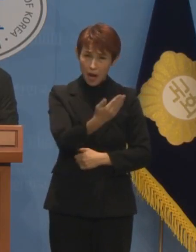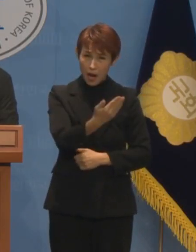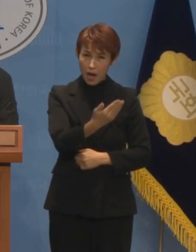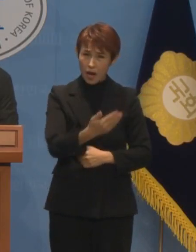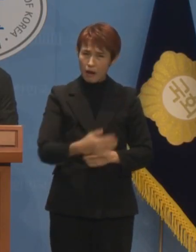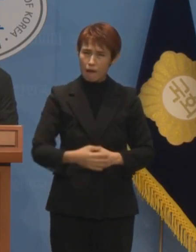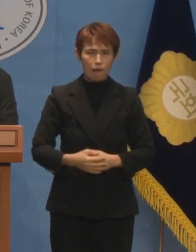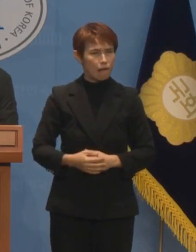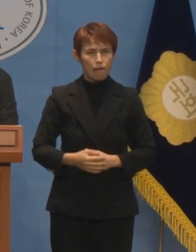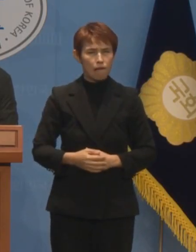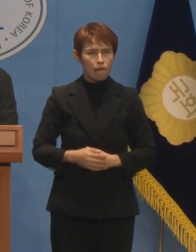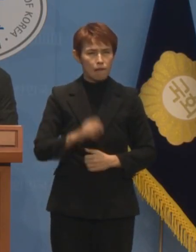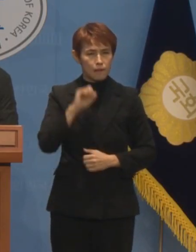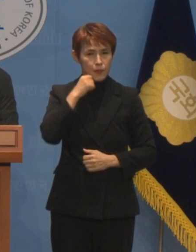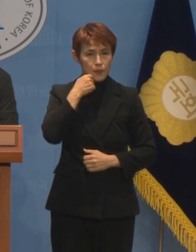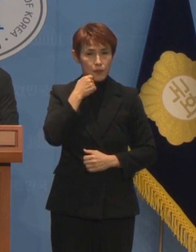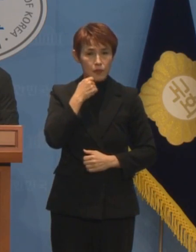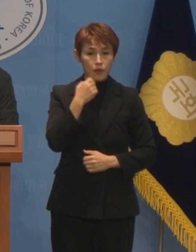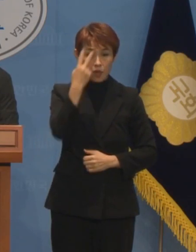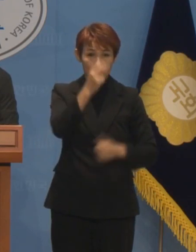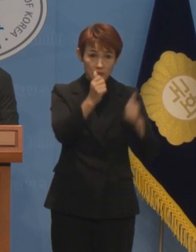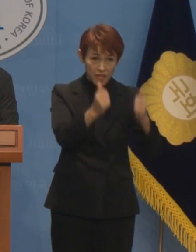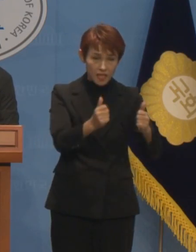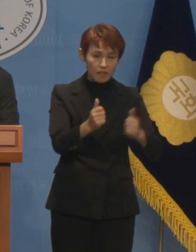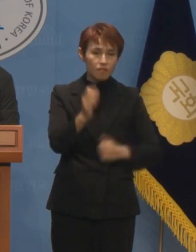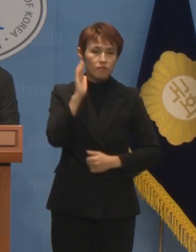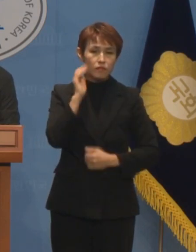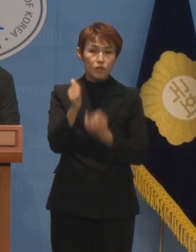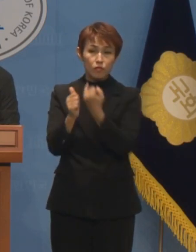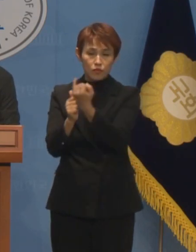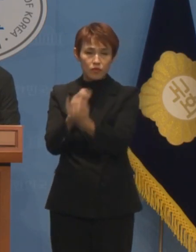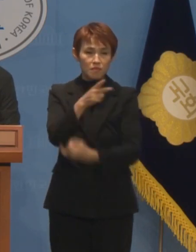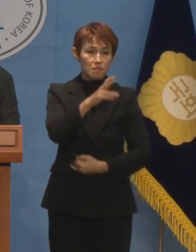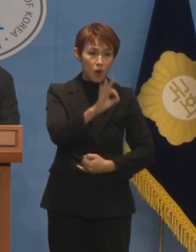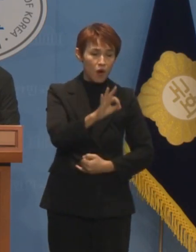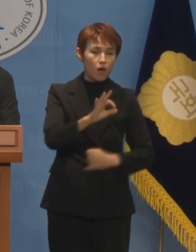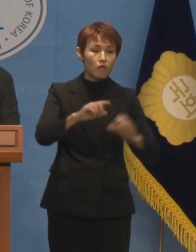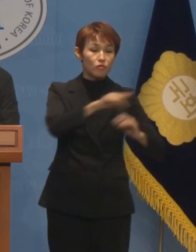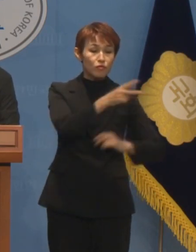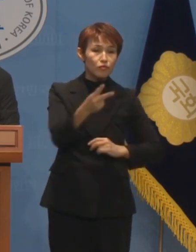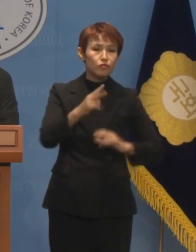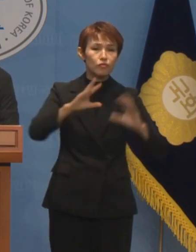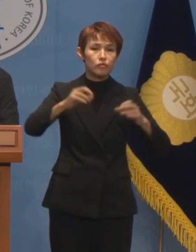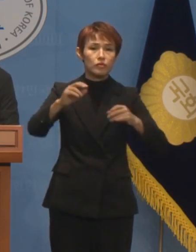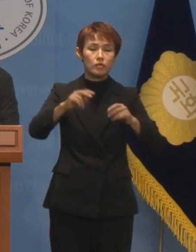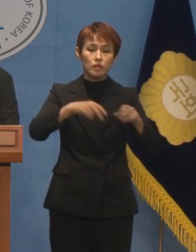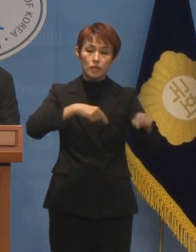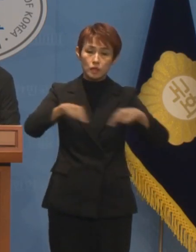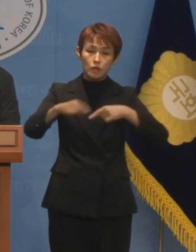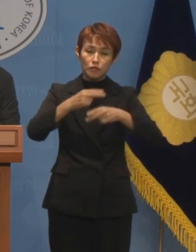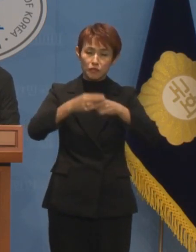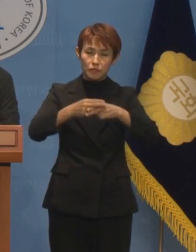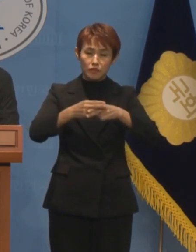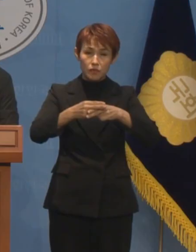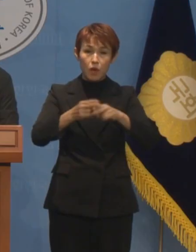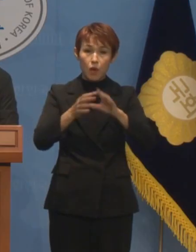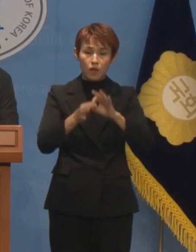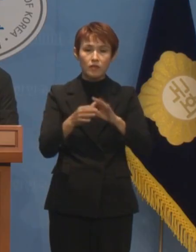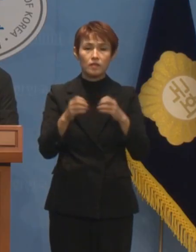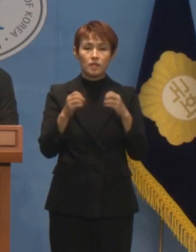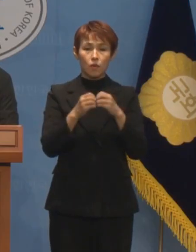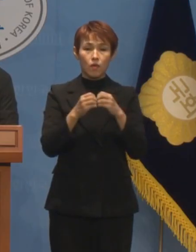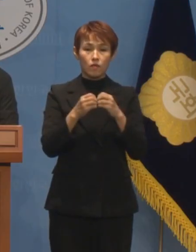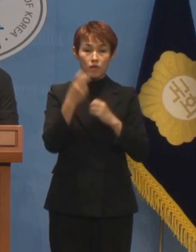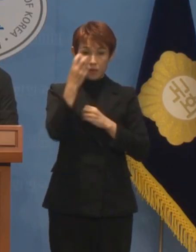검찰이 김건희 명태균 국정농단 수사를 담당한 창원지검에 4명의 검사를